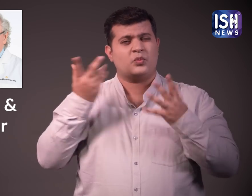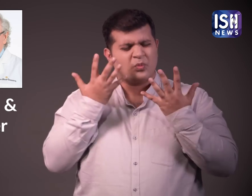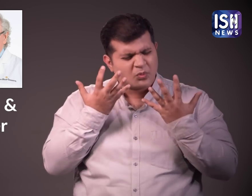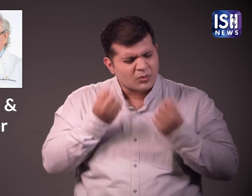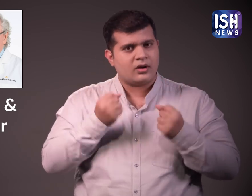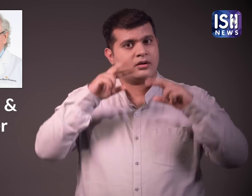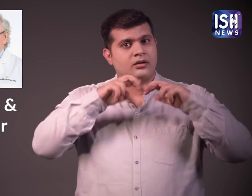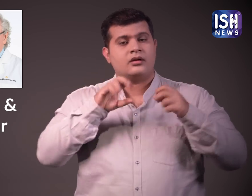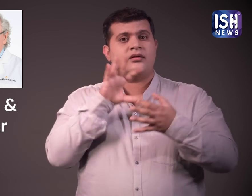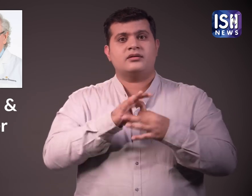मदद करे